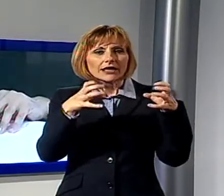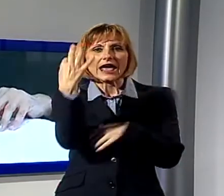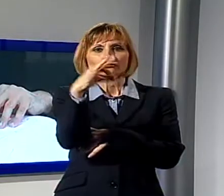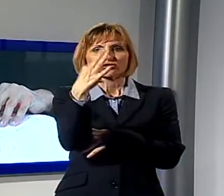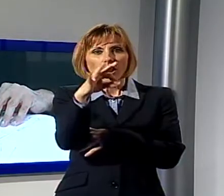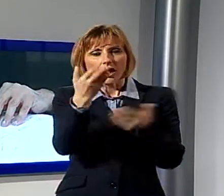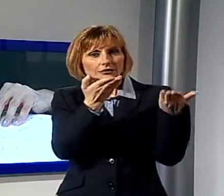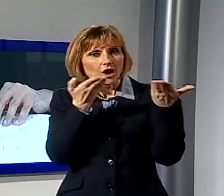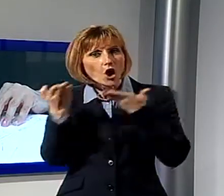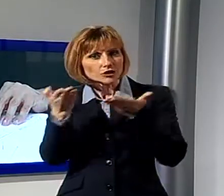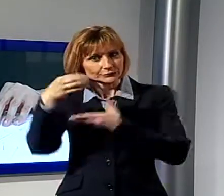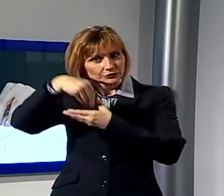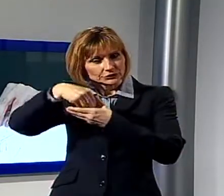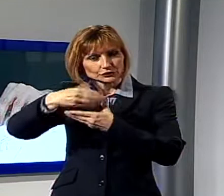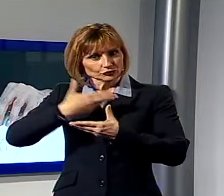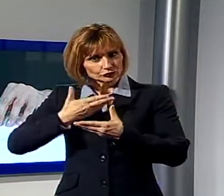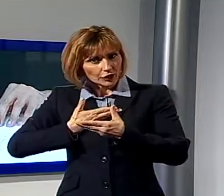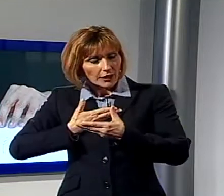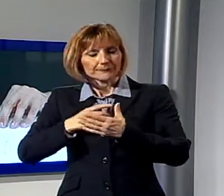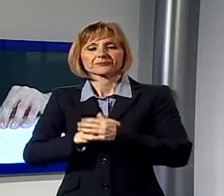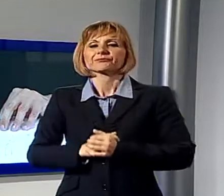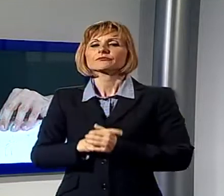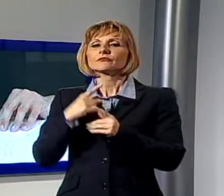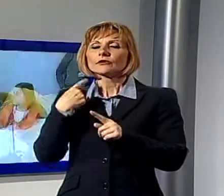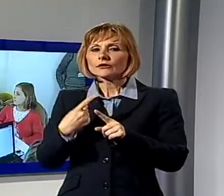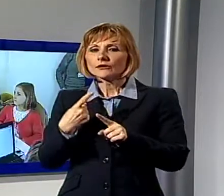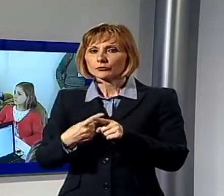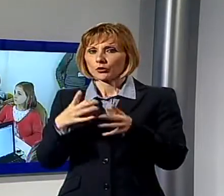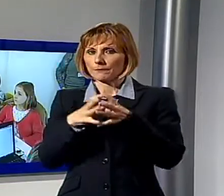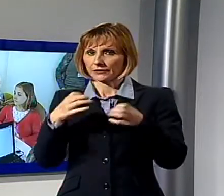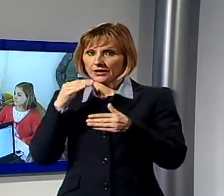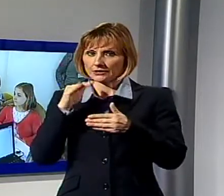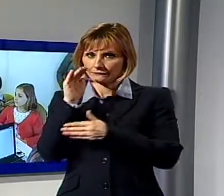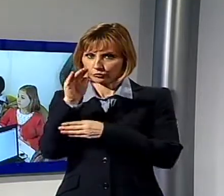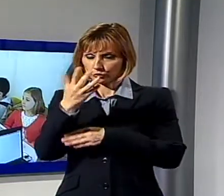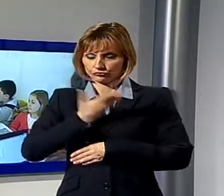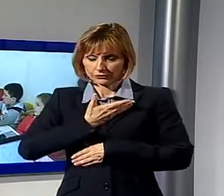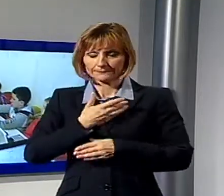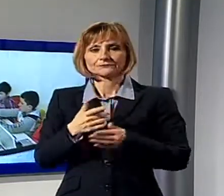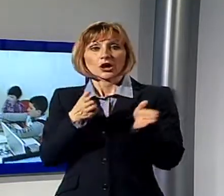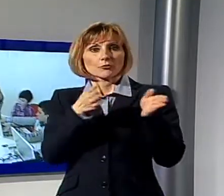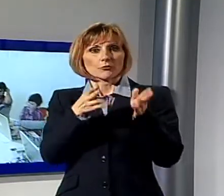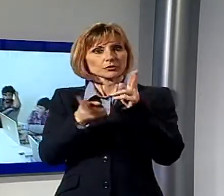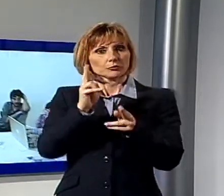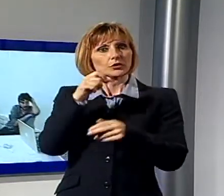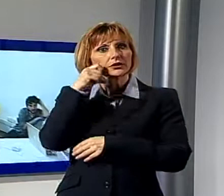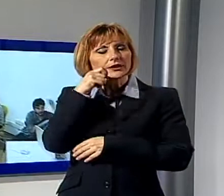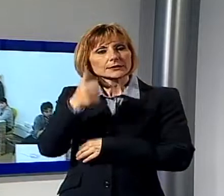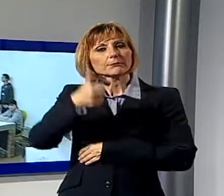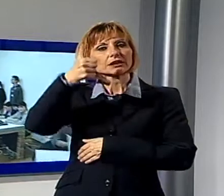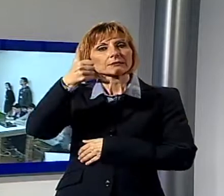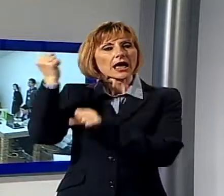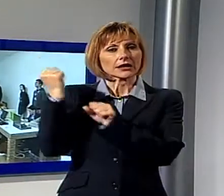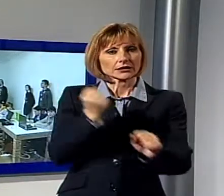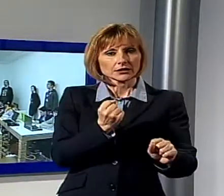ospita l'incubatore di imprese destinato alle start-up e l'acceleratore di imprese. Tra i momenti più interessanti, la prima edizione